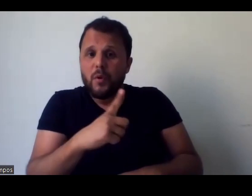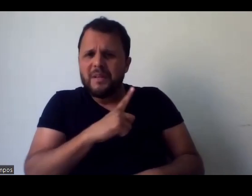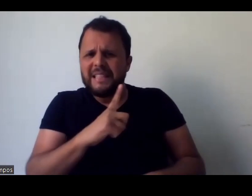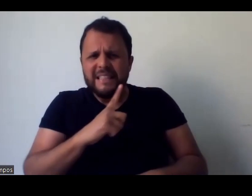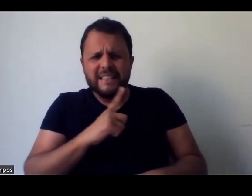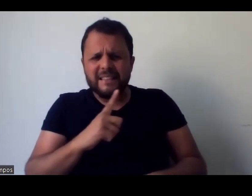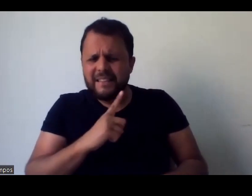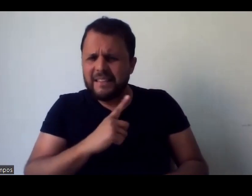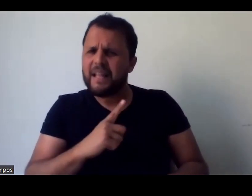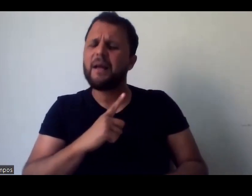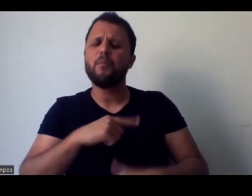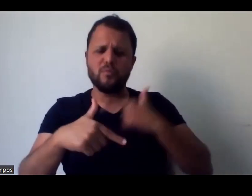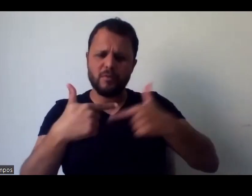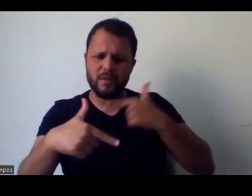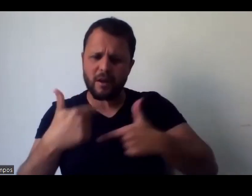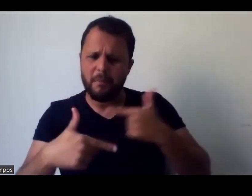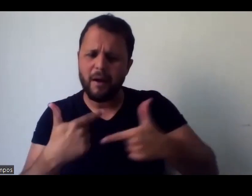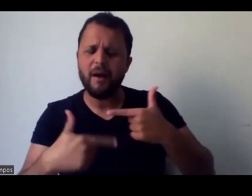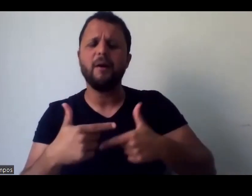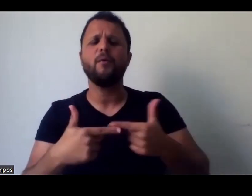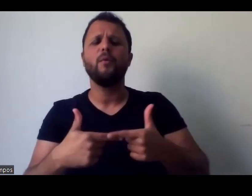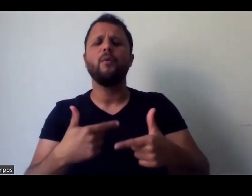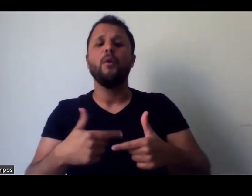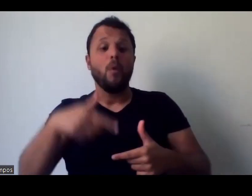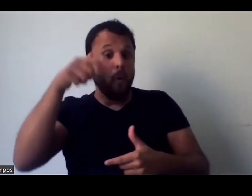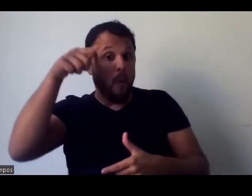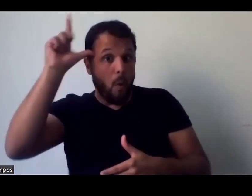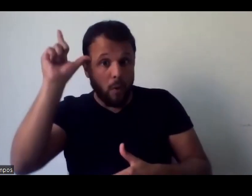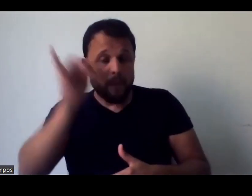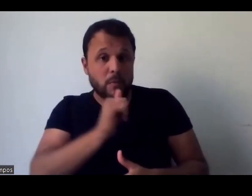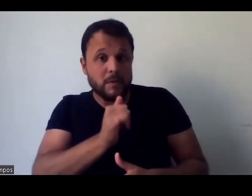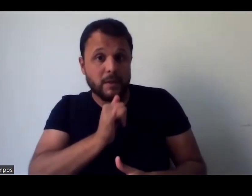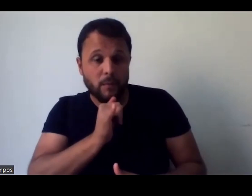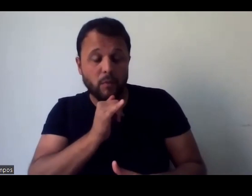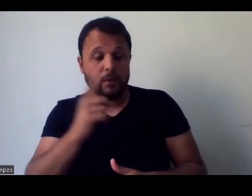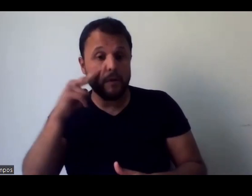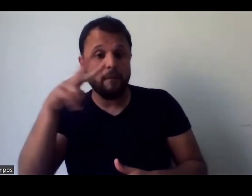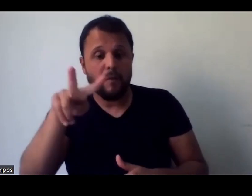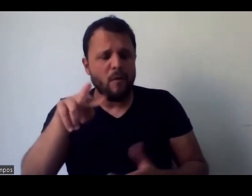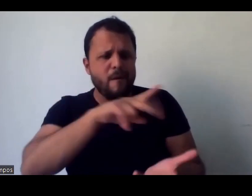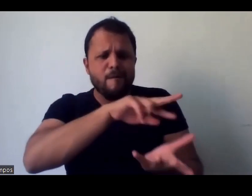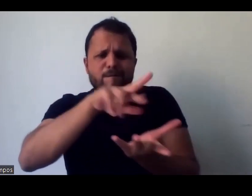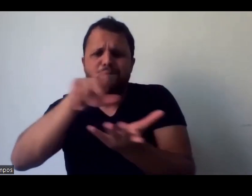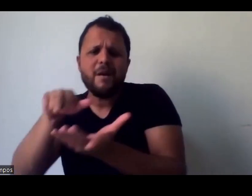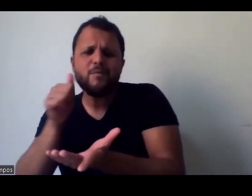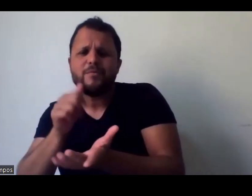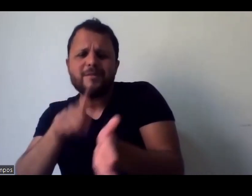pesquisadoras pesquisadoras que estão começando esse trajeto, né, por exemplo, da audiodescrição e tal, onde que elas podem colocar esse